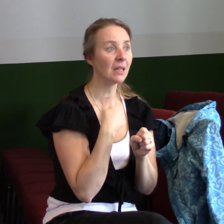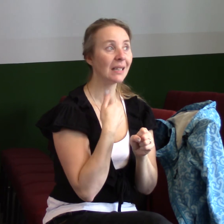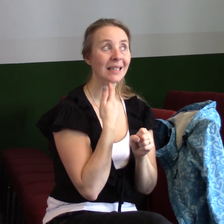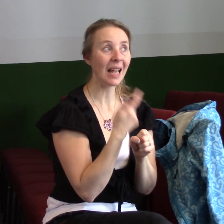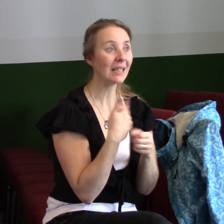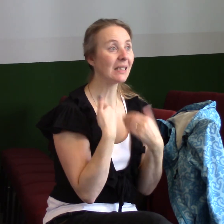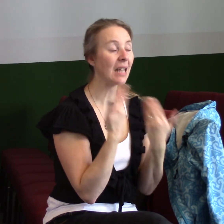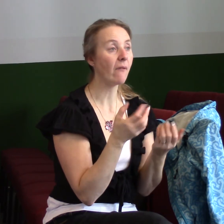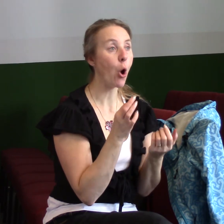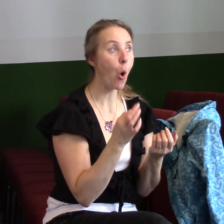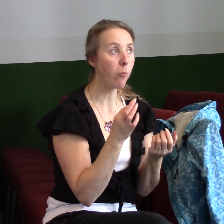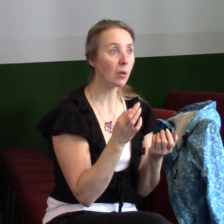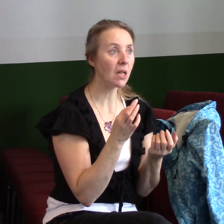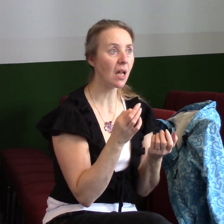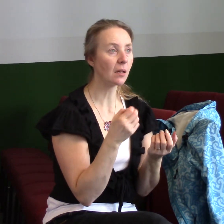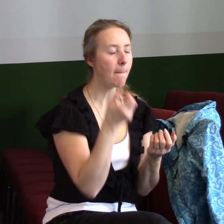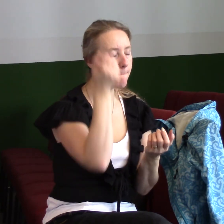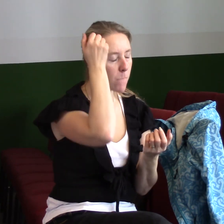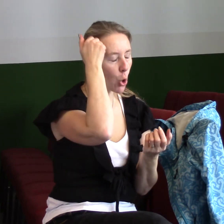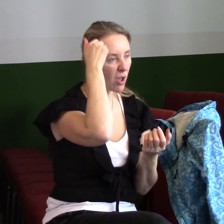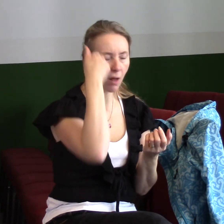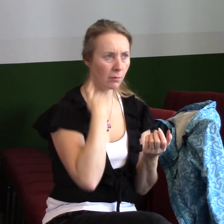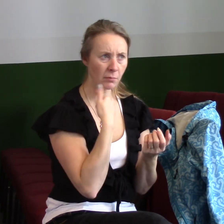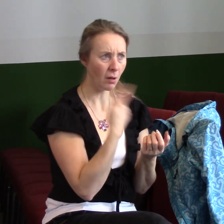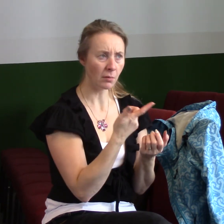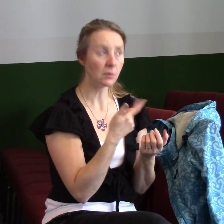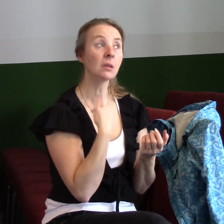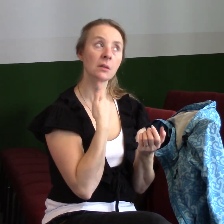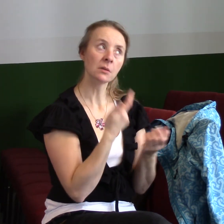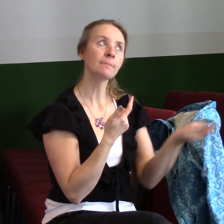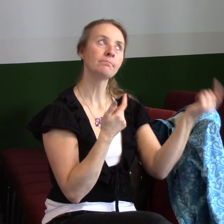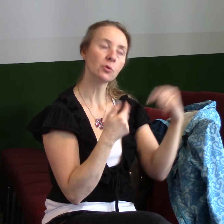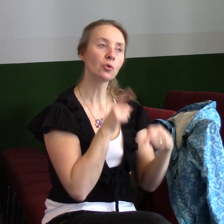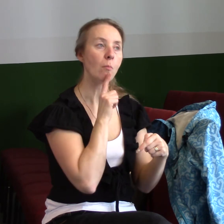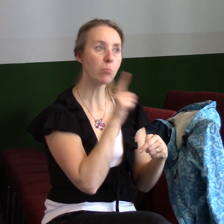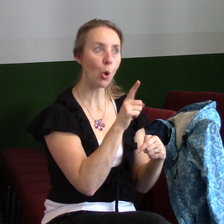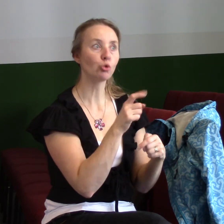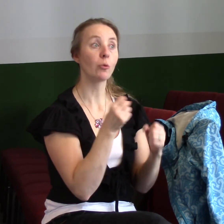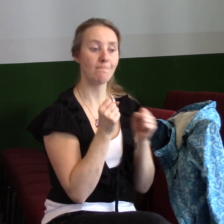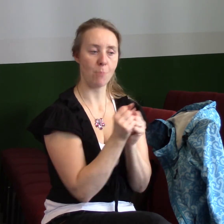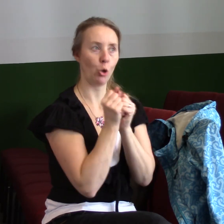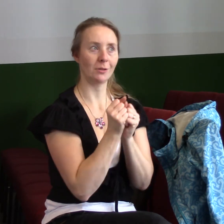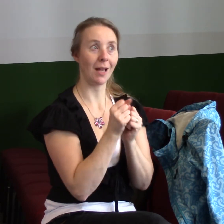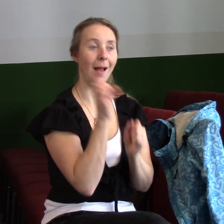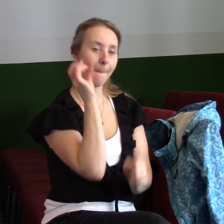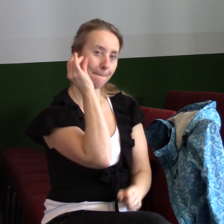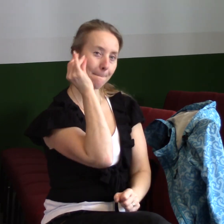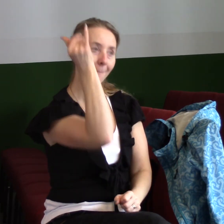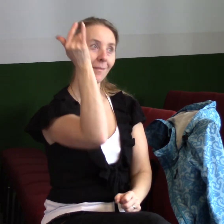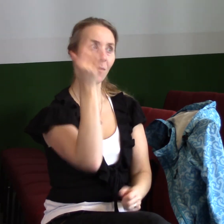já jsem nechtěl dělat pokání, já jsem jenom chtěl, aby přišla boží moc a pak si stopnu ze země